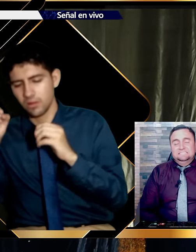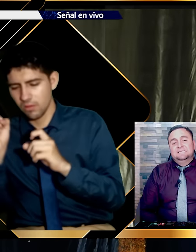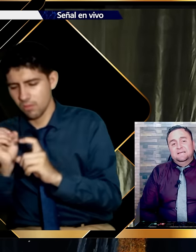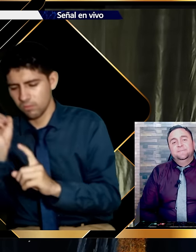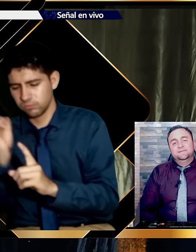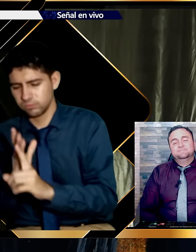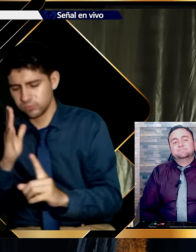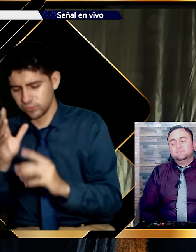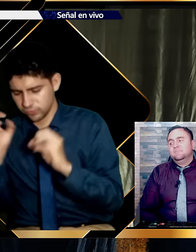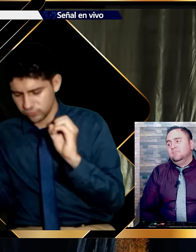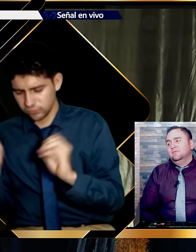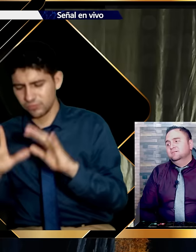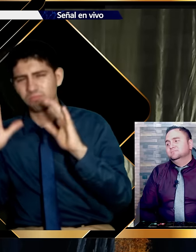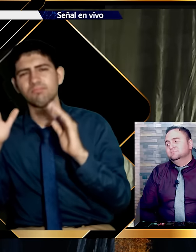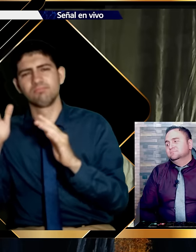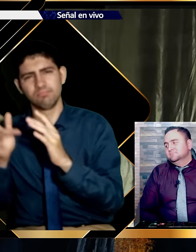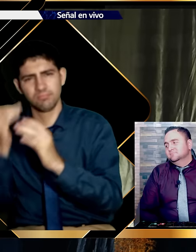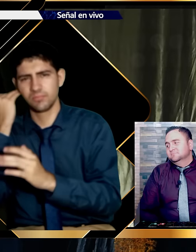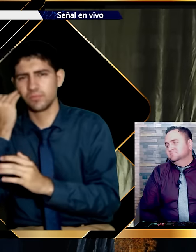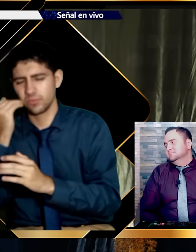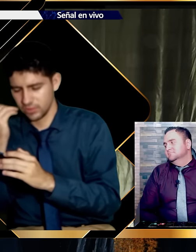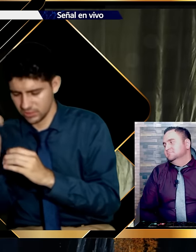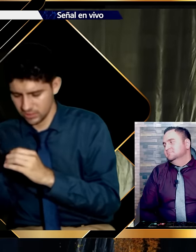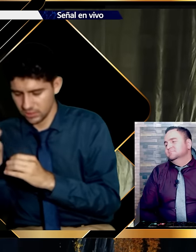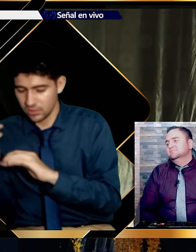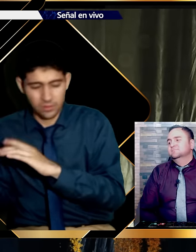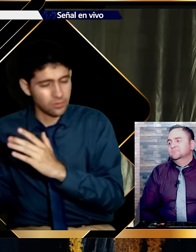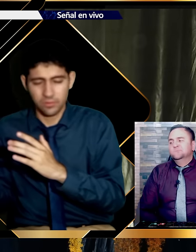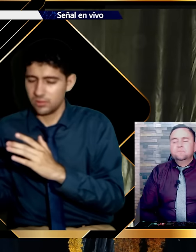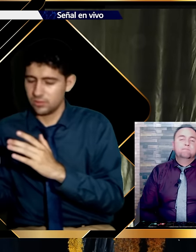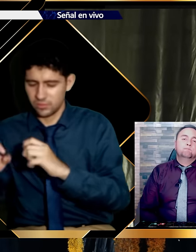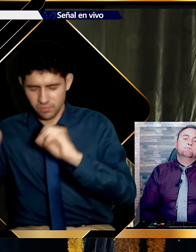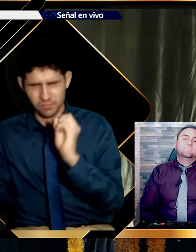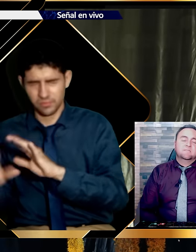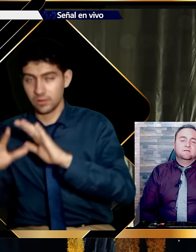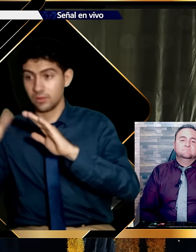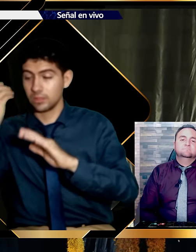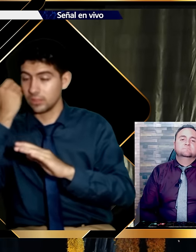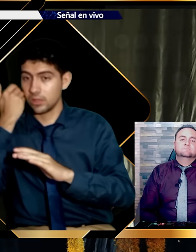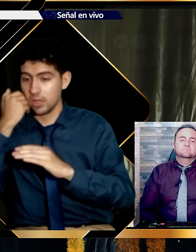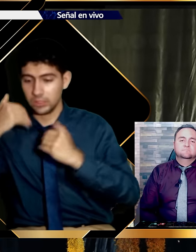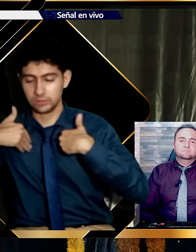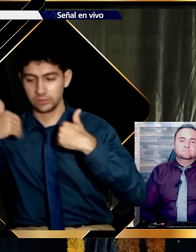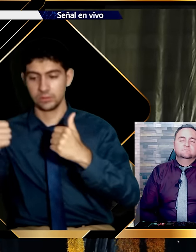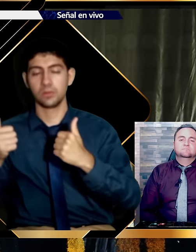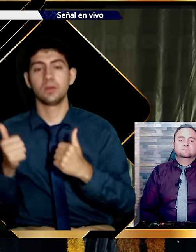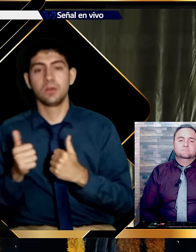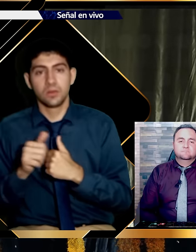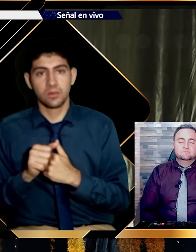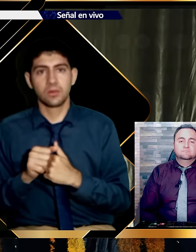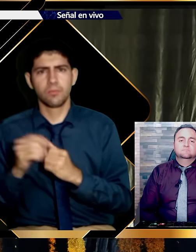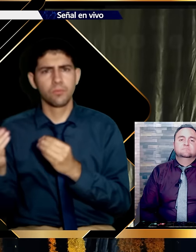bendición. ¿Cuántas veces usted y yo. Hemos estado ahí. En la mesa.